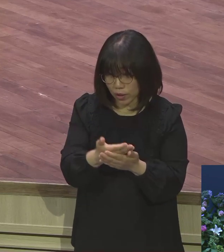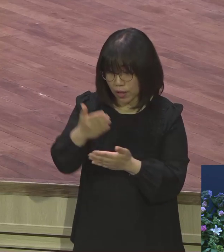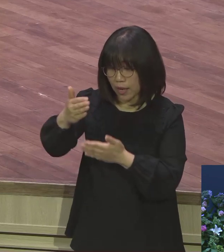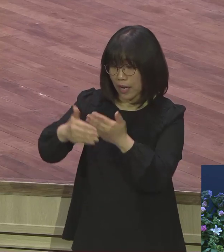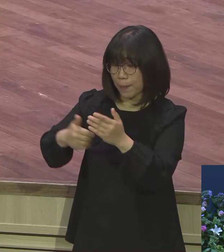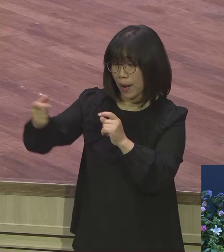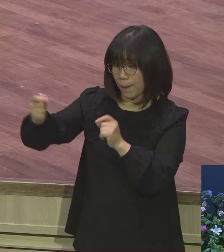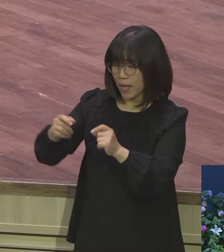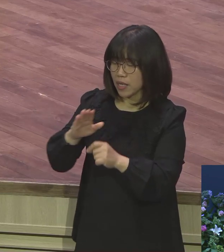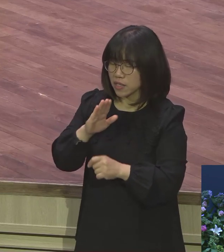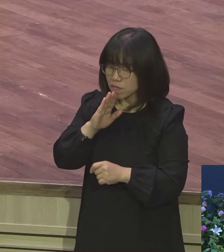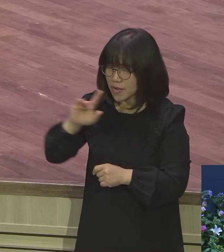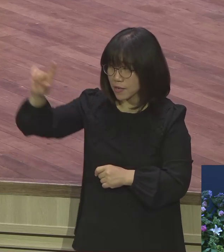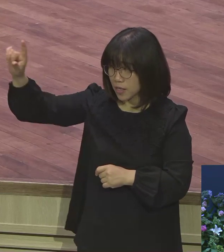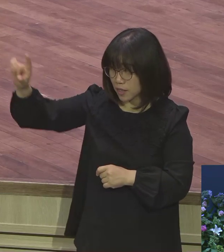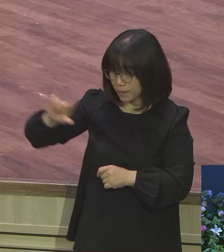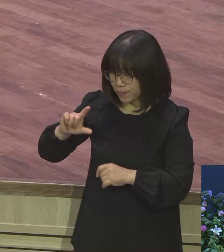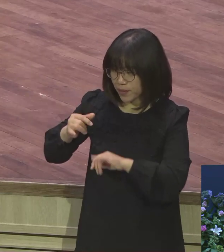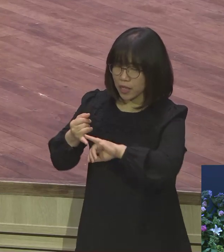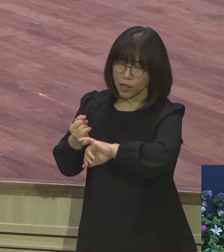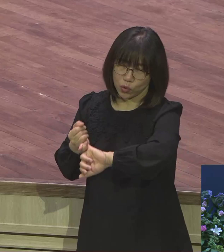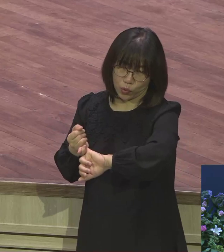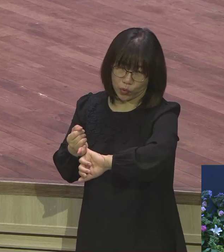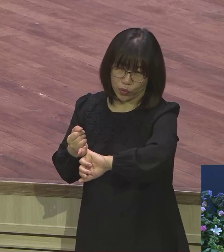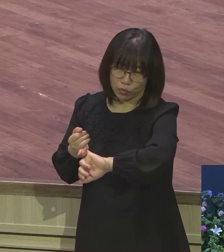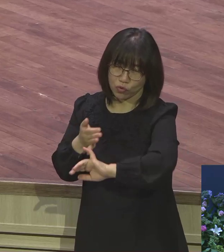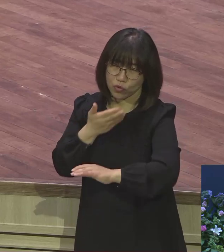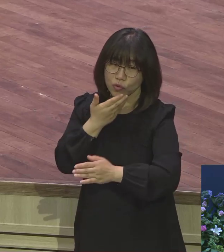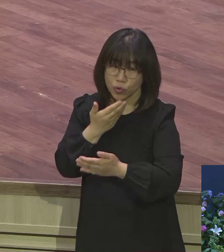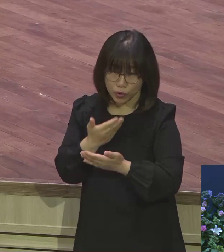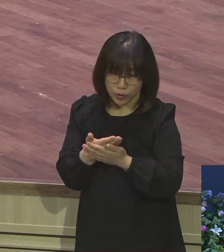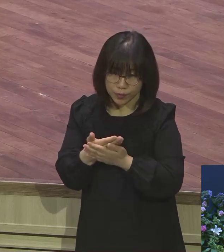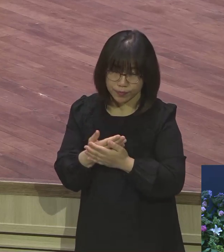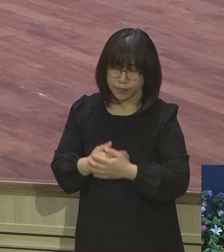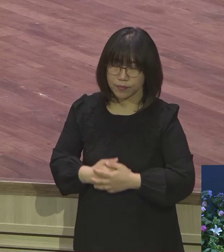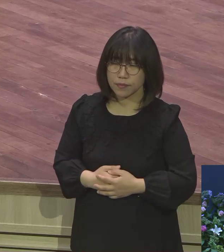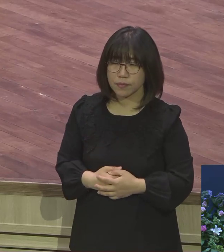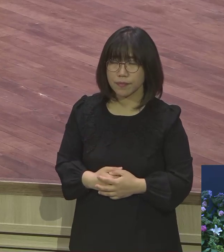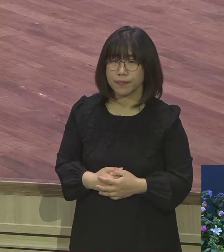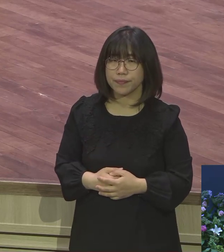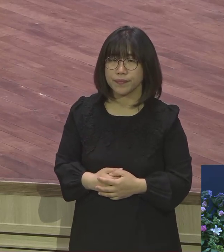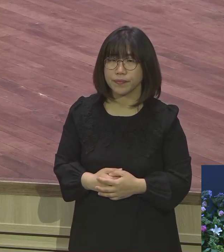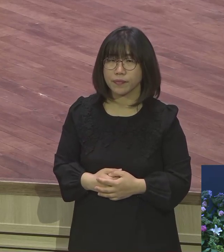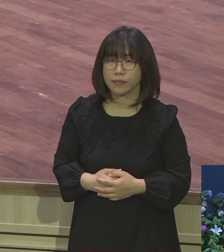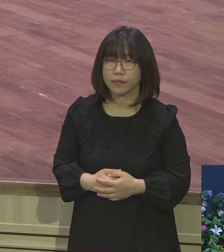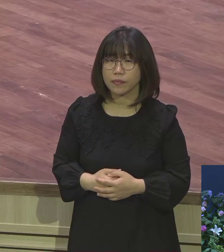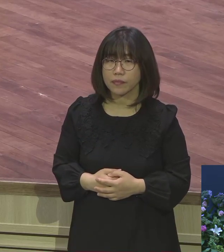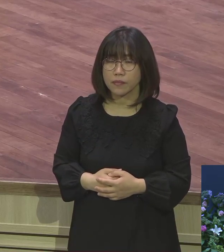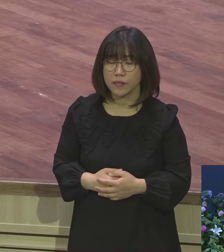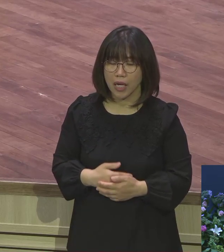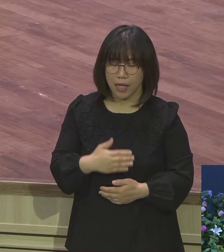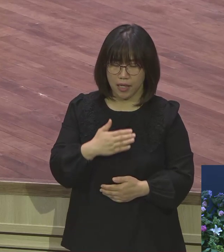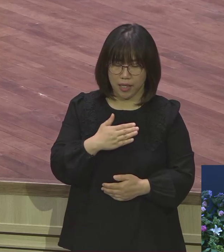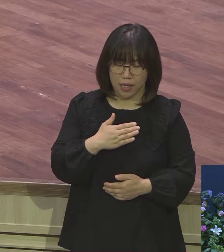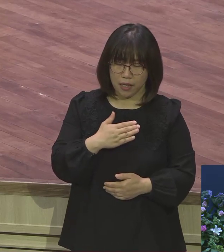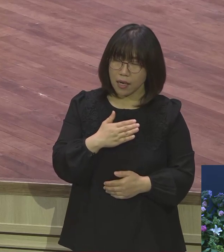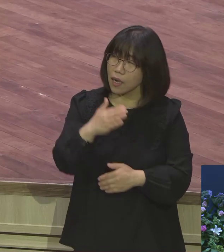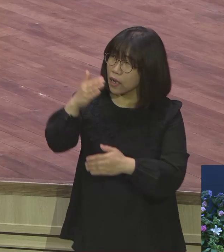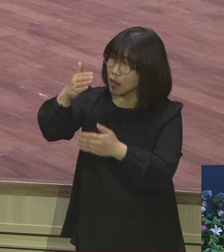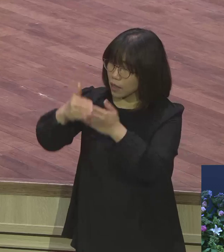하나님을 의식하면 하나님 이 물은요 요부고 요거 때문입니다 하나님 요거 내 손 덜어주세요 하나님과